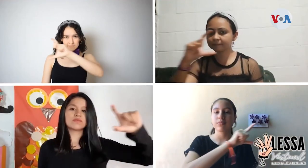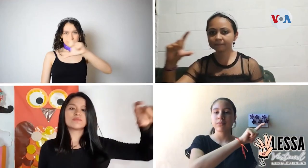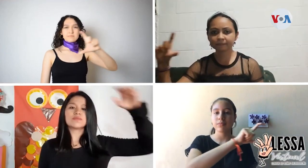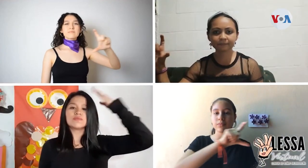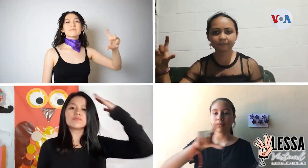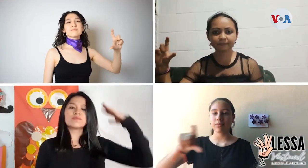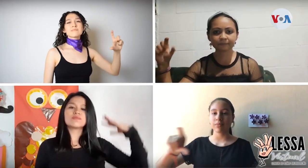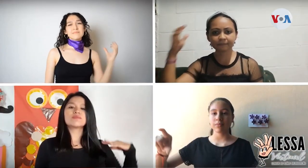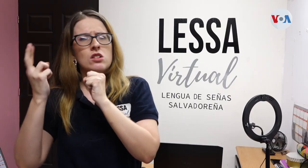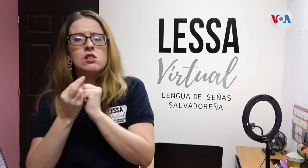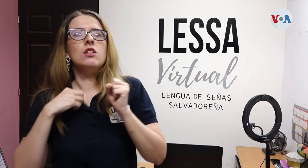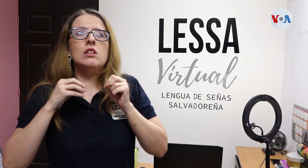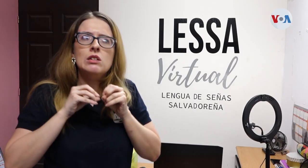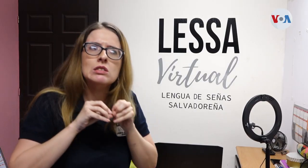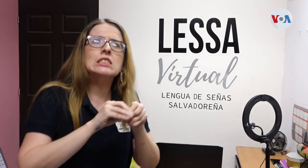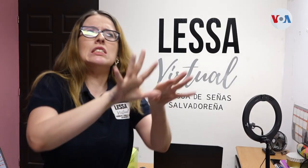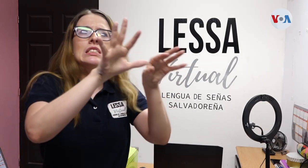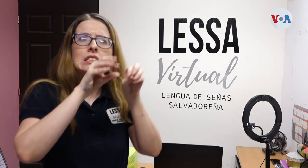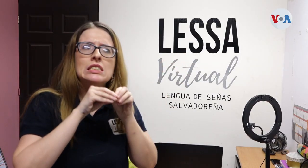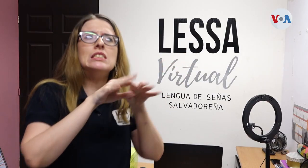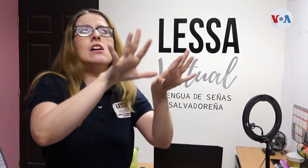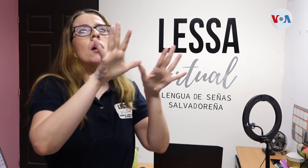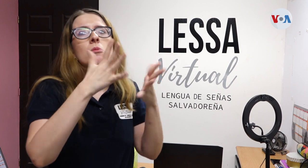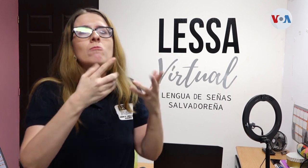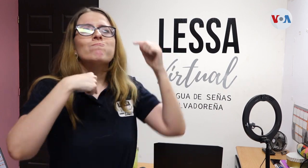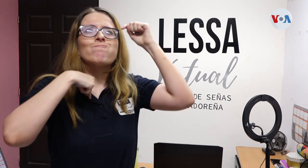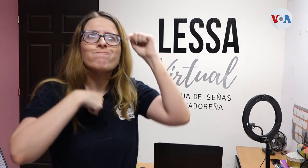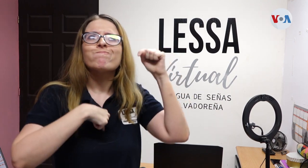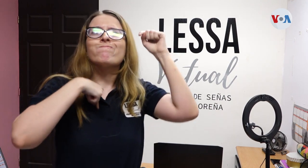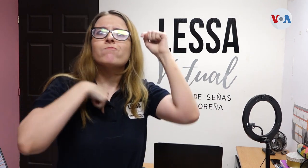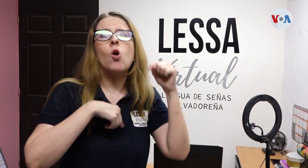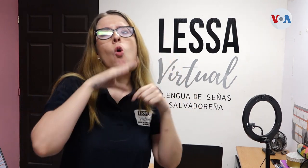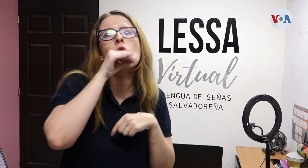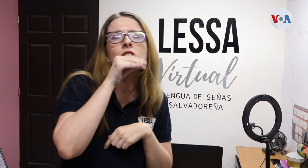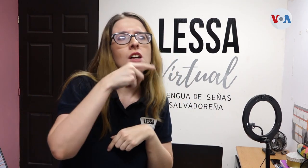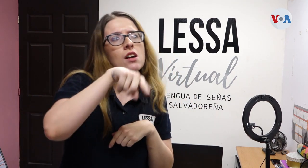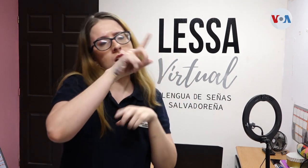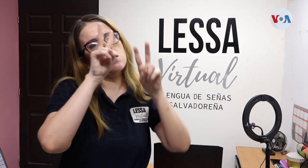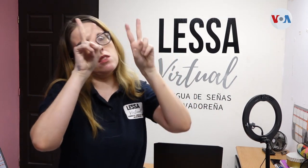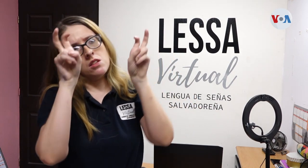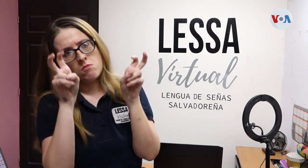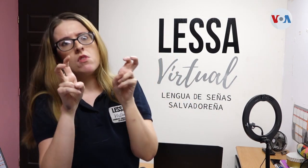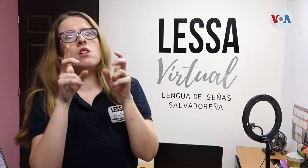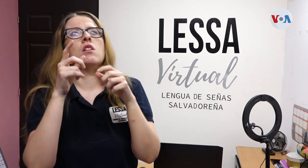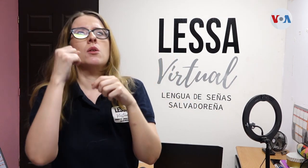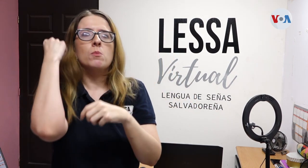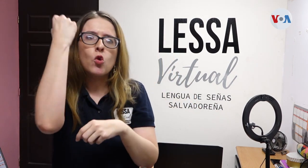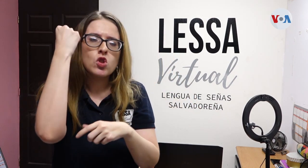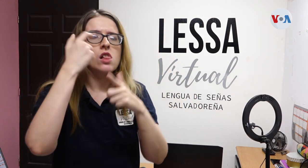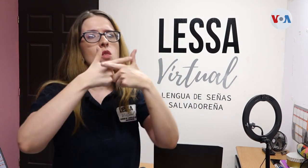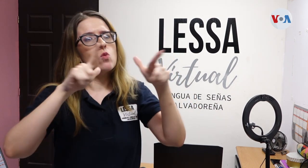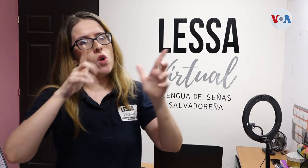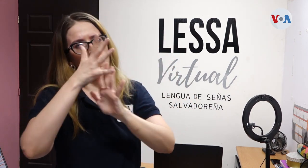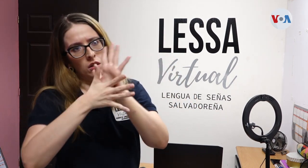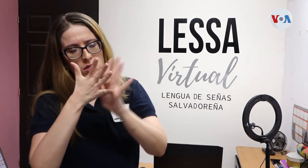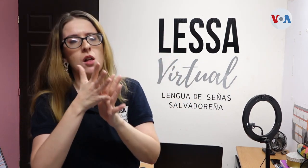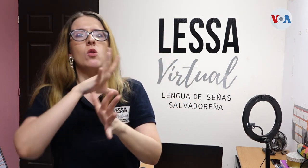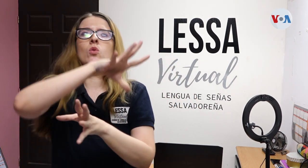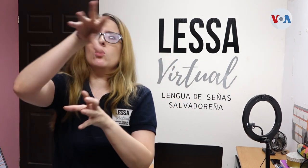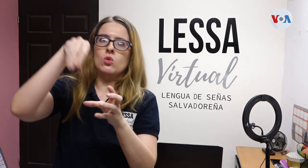lengua de señas. También comparto más valores en la sociedad y hacer conciencia a toda la comunidad oyente